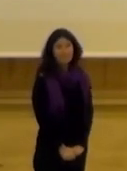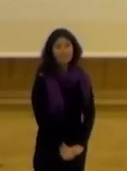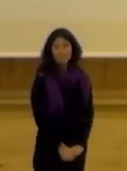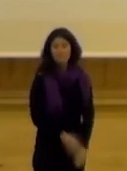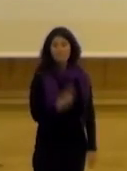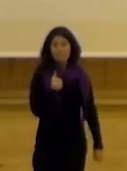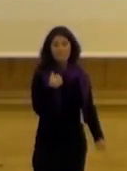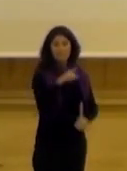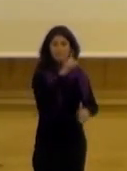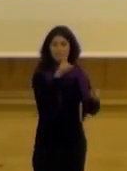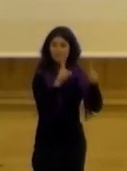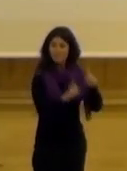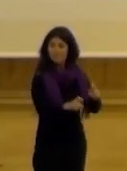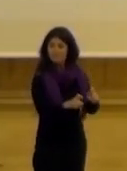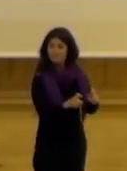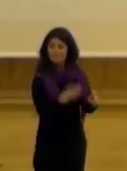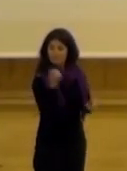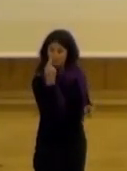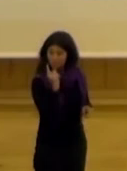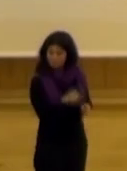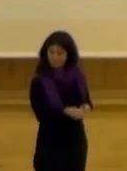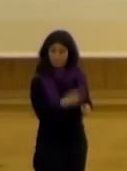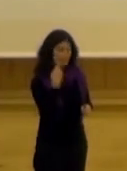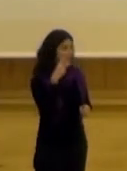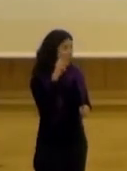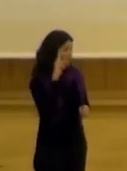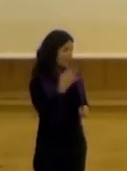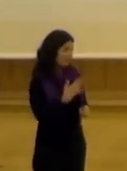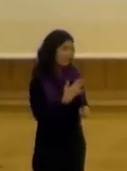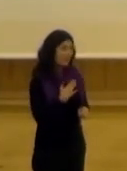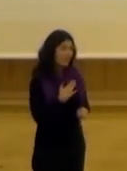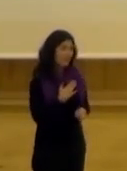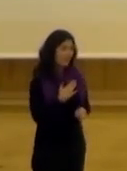te voy a hacer yo una pregunta y bueno un poco también una experiencia